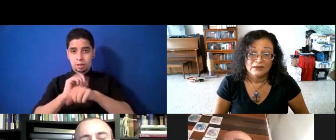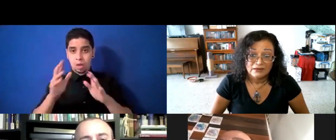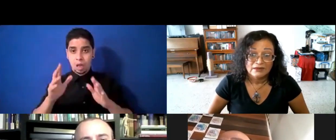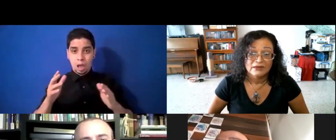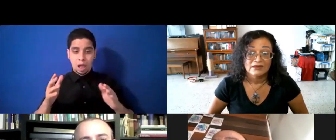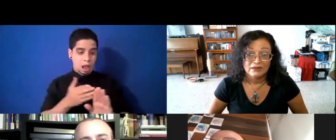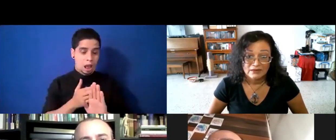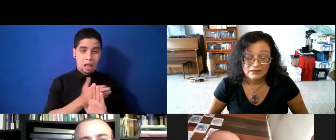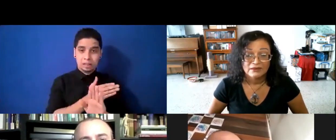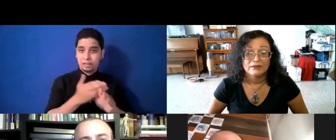que hemos tenido que reducir.